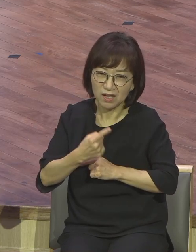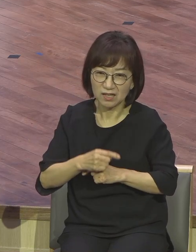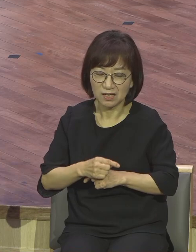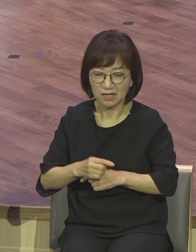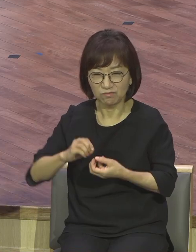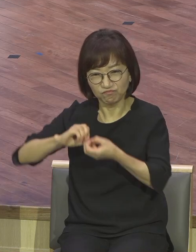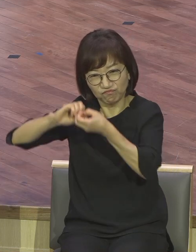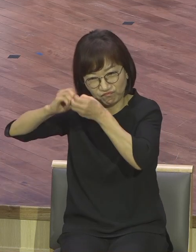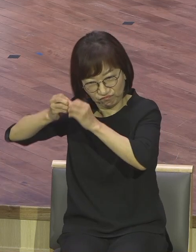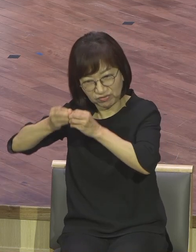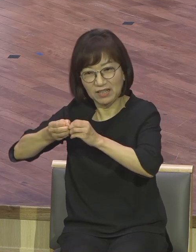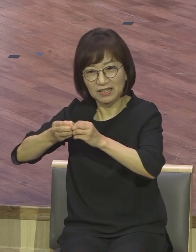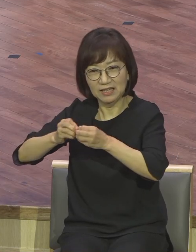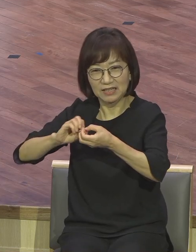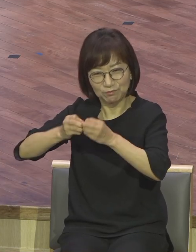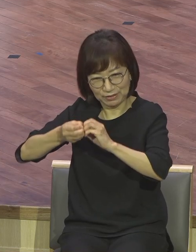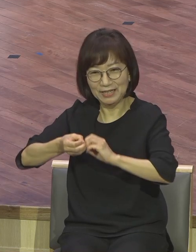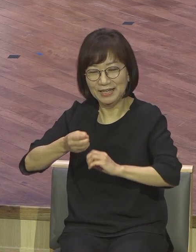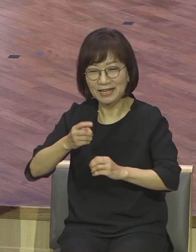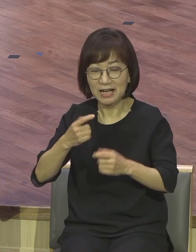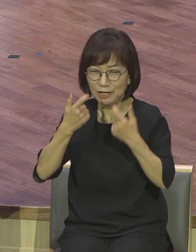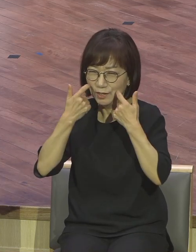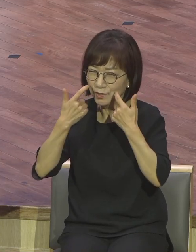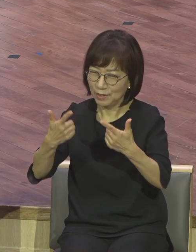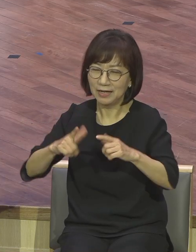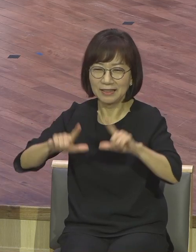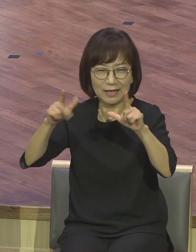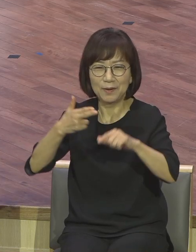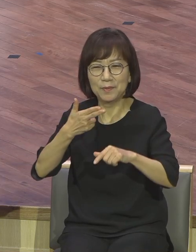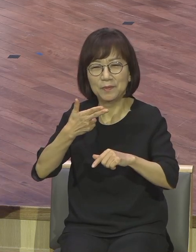깨기스란 증거지요 그런 말씀들을 많이 하신 게 기억이 나요.